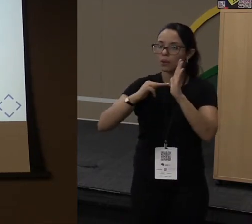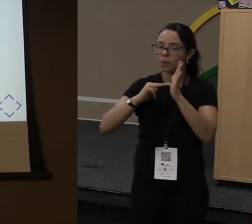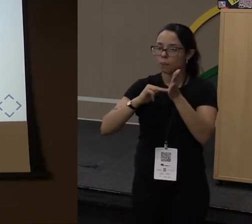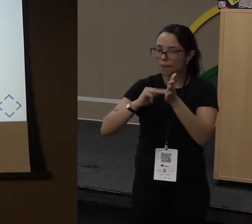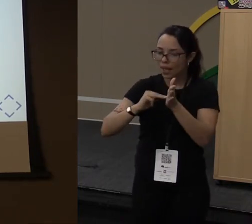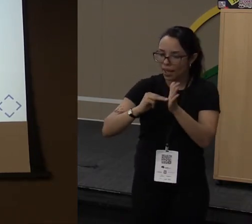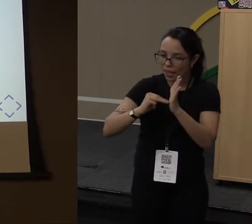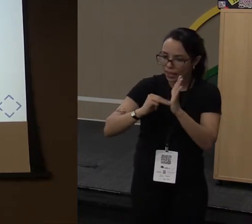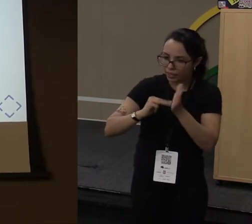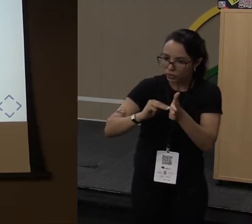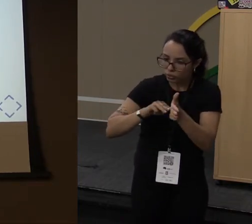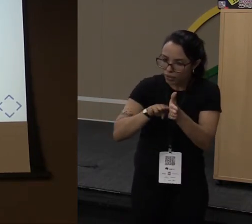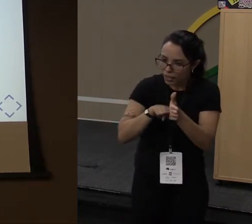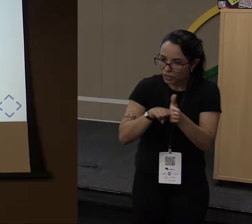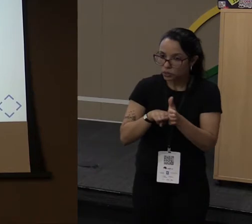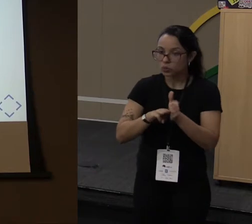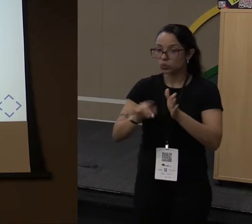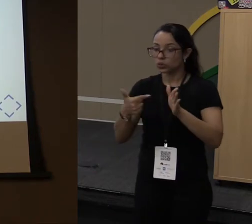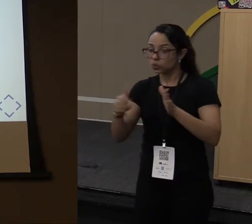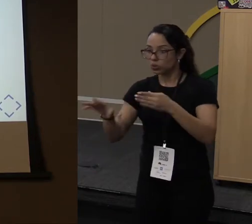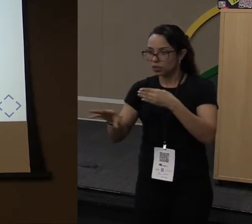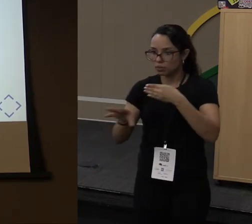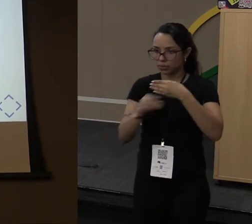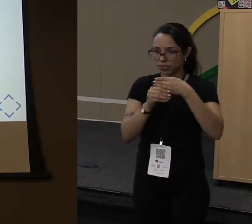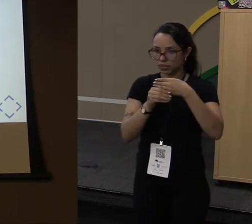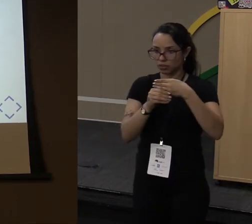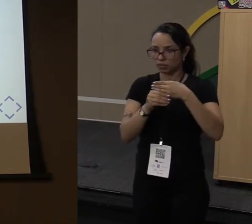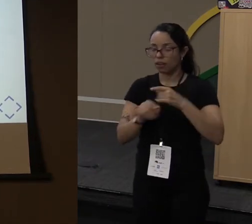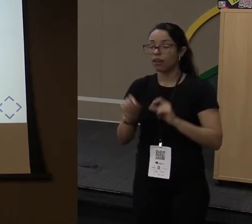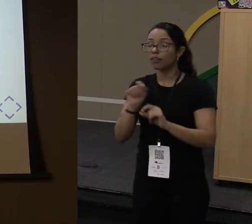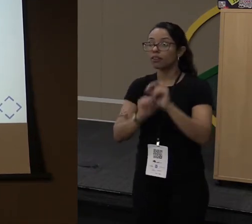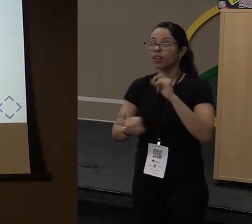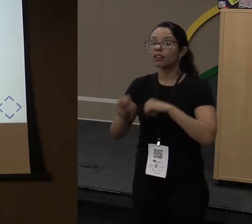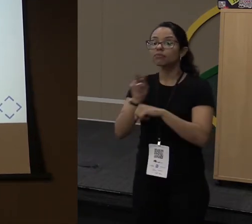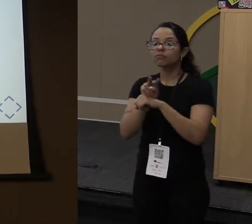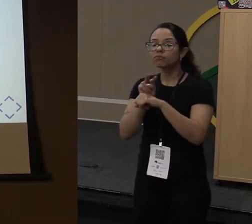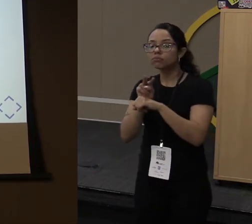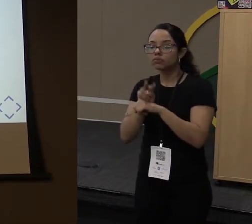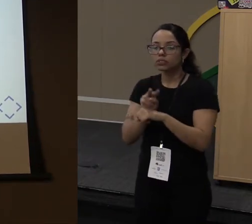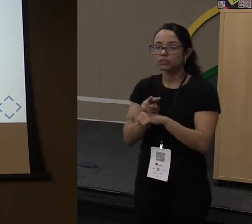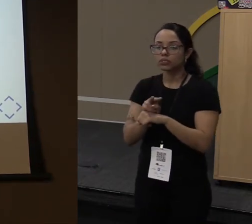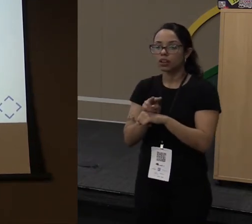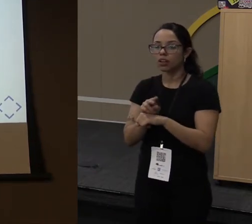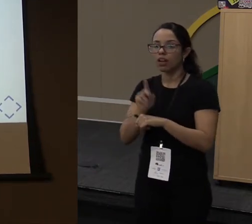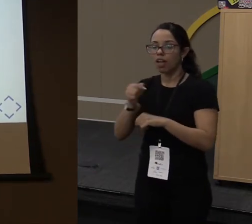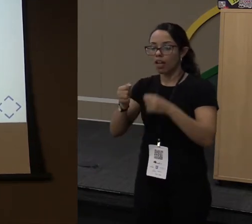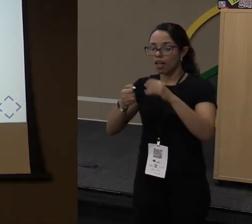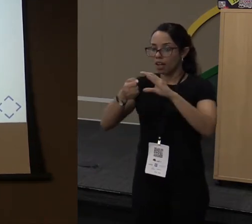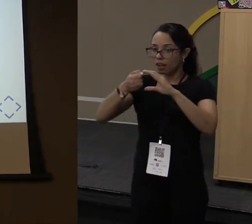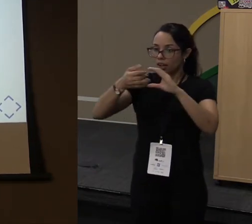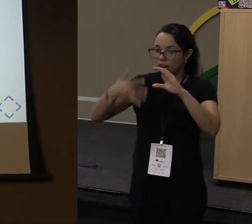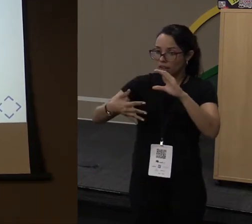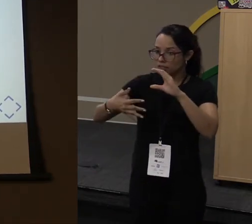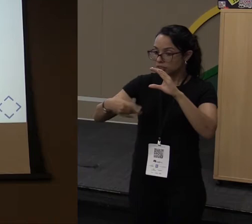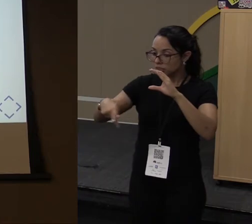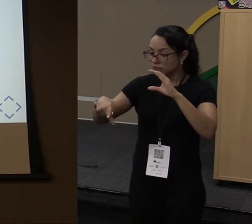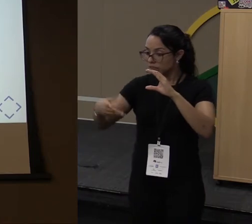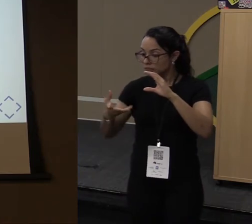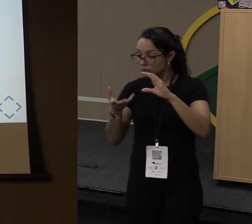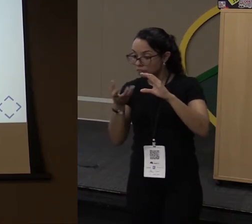corpo. Um método sem implementação. Ah, quem é que vai cuidar de implementar isso? A classe quer dar essa interface.